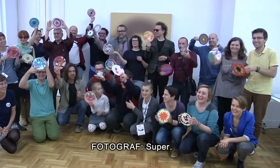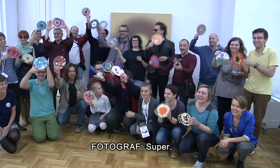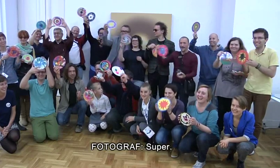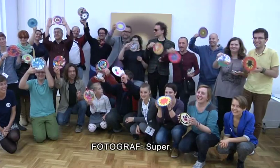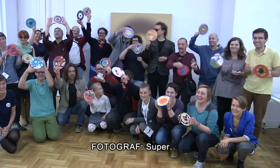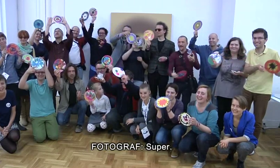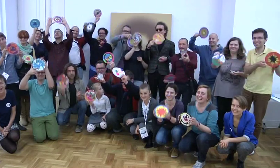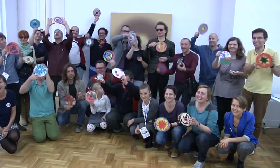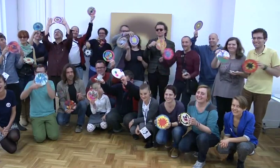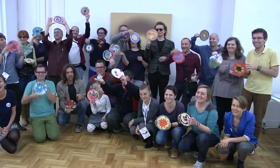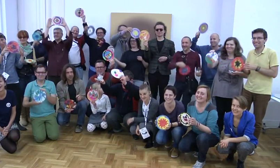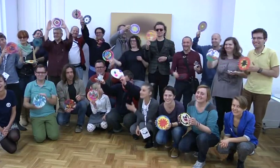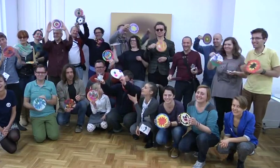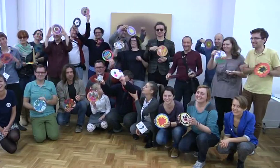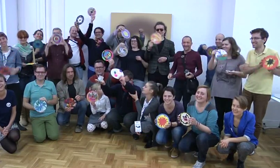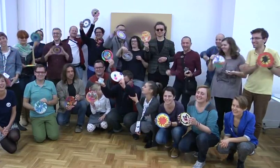Super.